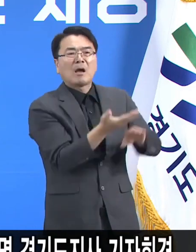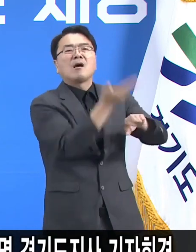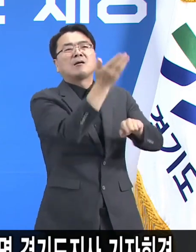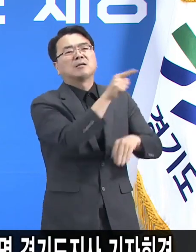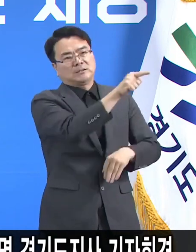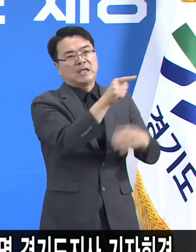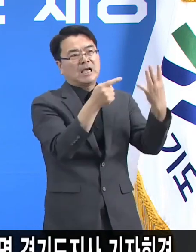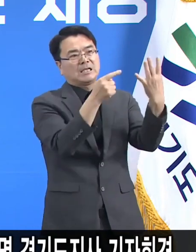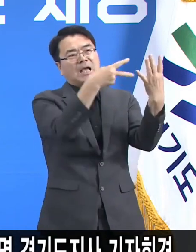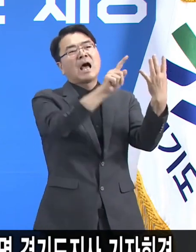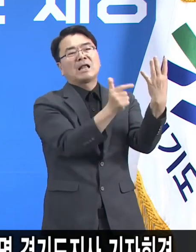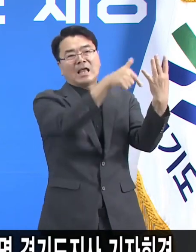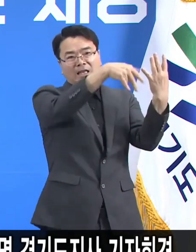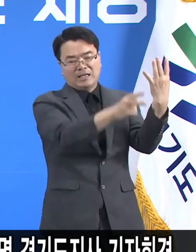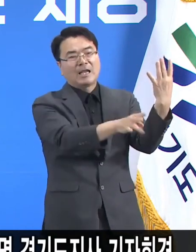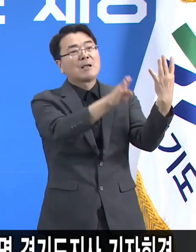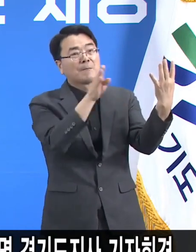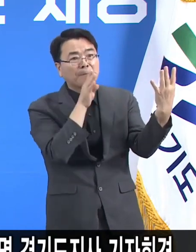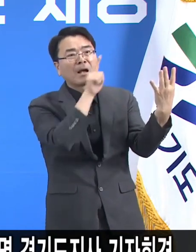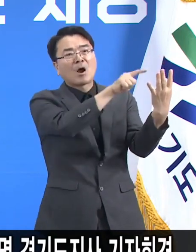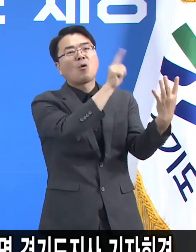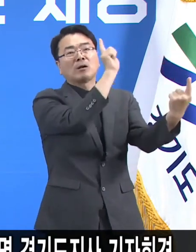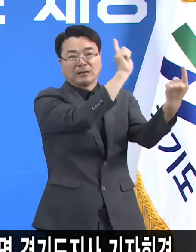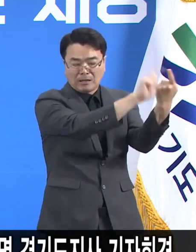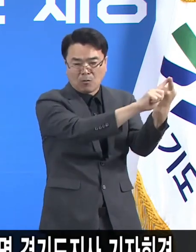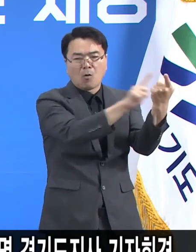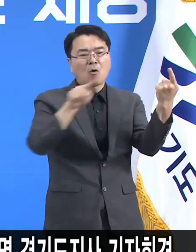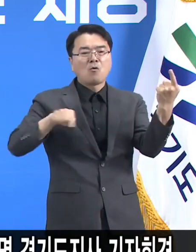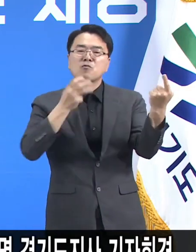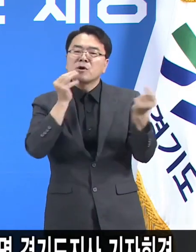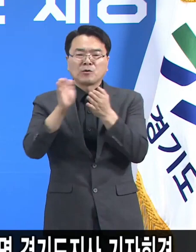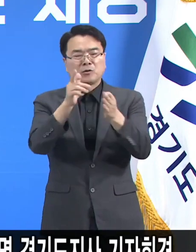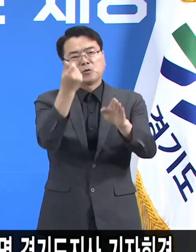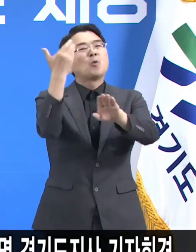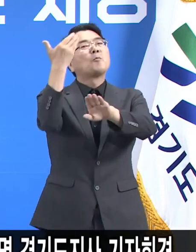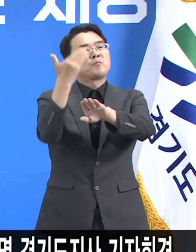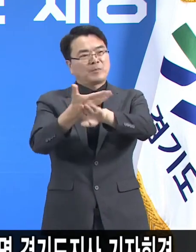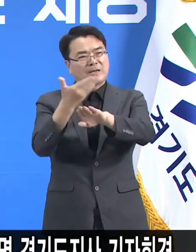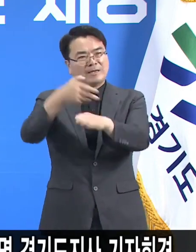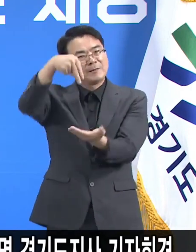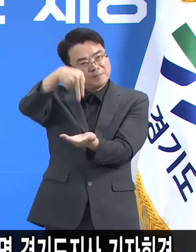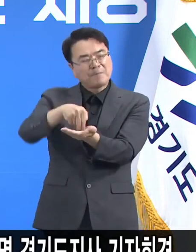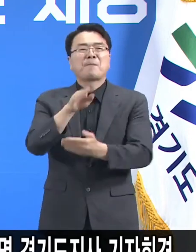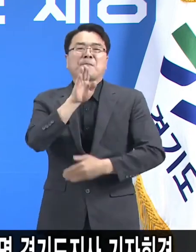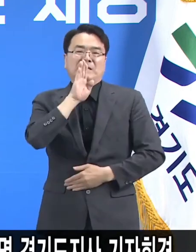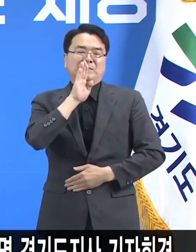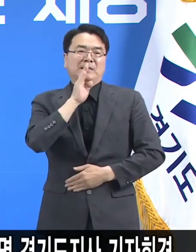4단계 거리 두기 시행을 반드시 해야 할 입장은 아닙니다.